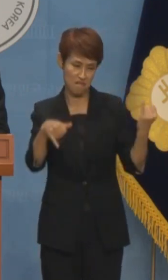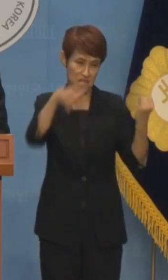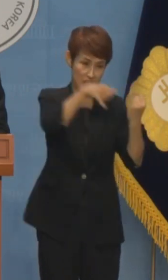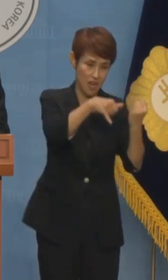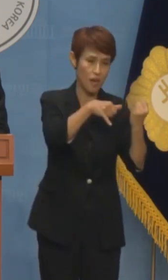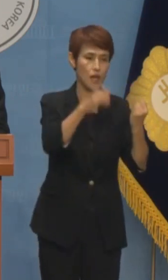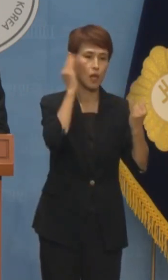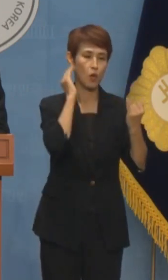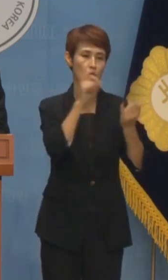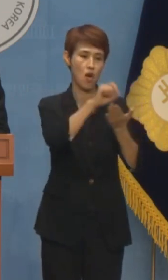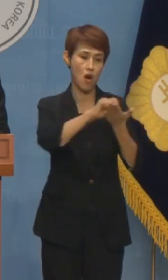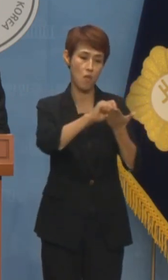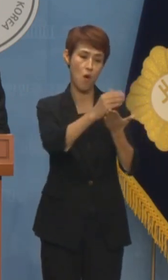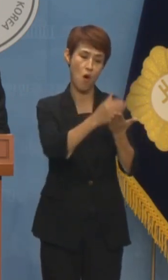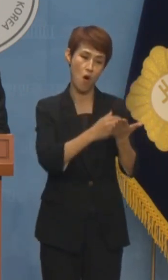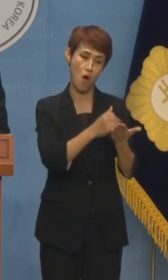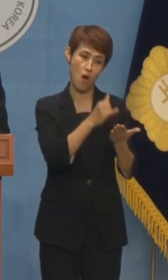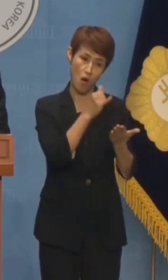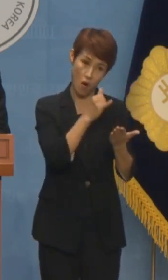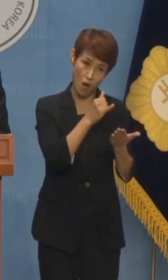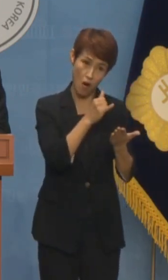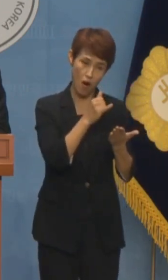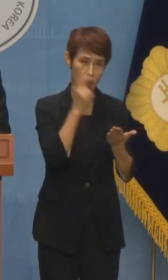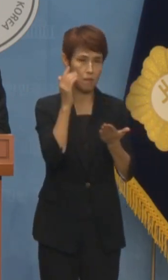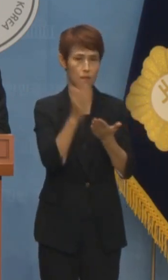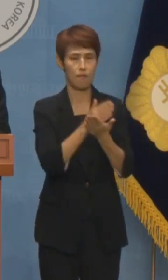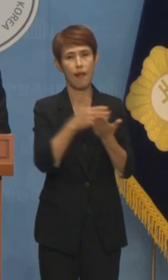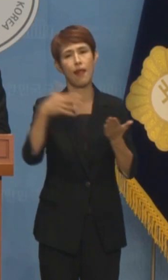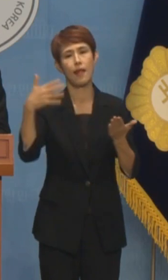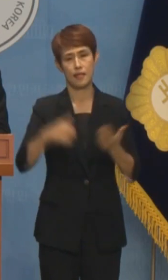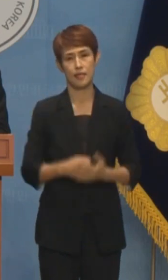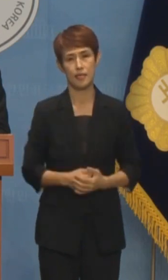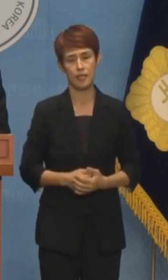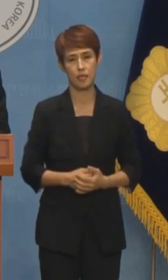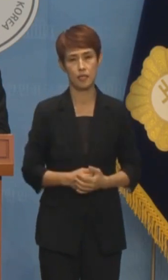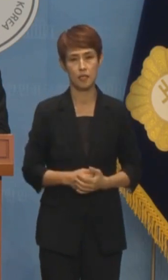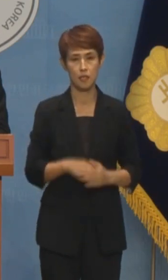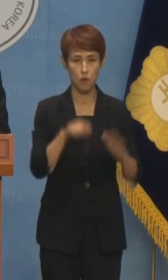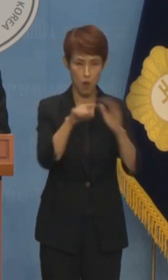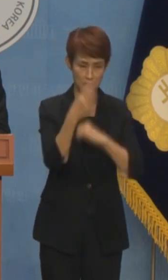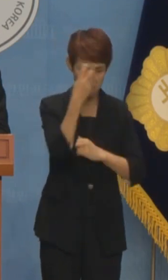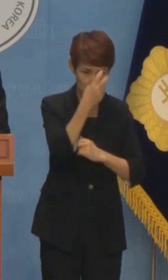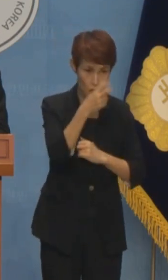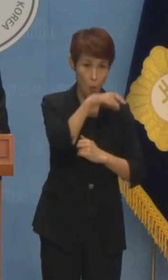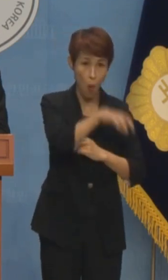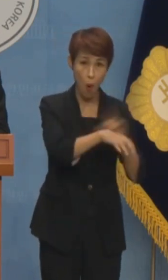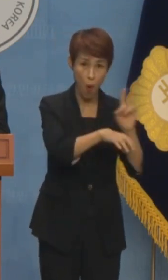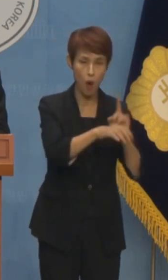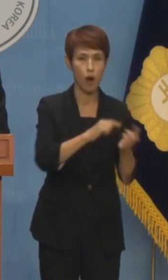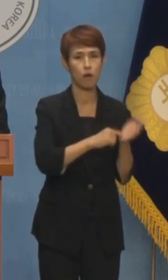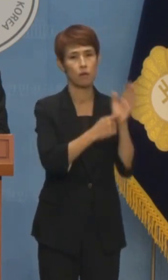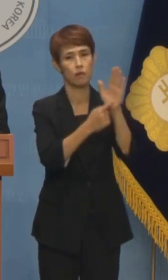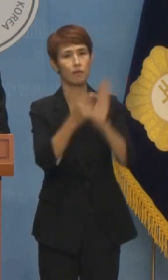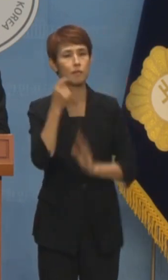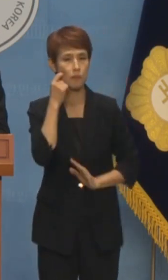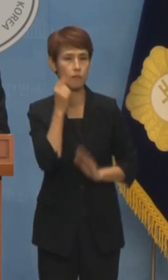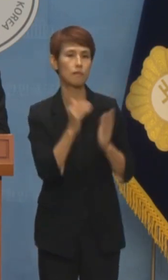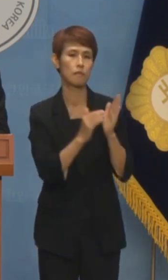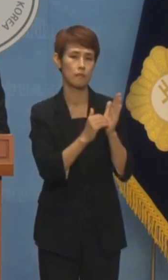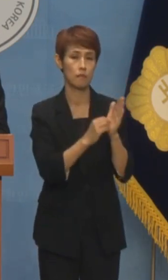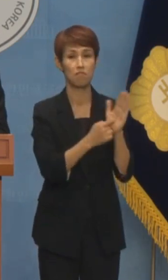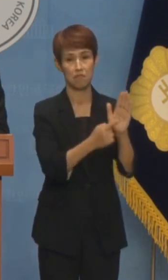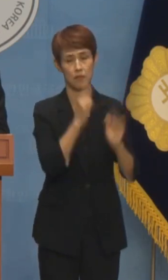기록물 여부는 아직 판단하지 않았다며, 현장시찰 등 위치 공개는 보완상 불가능하다고 말했습니다.